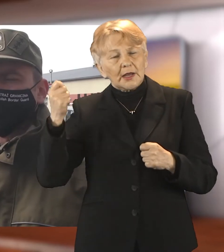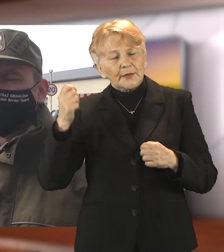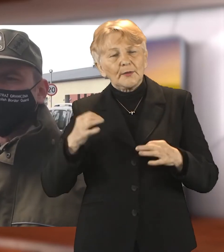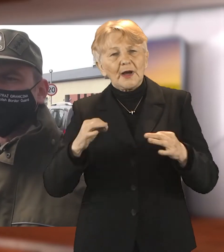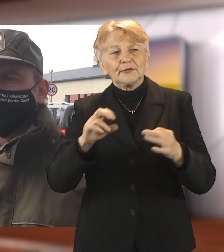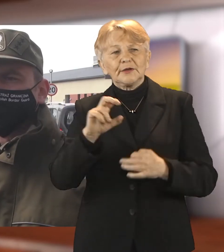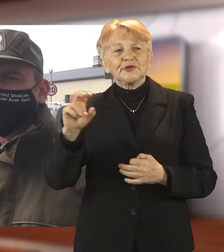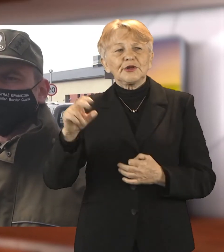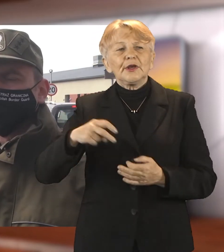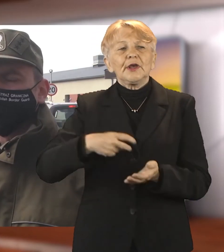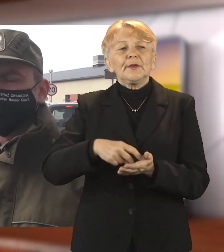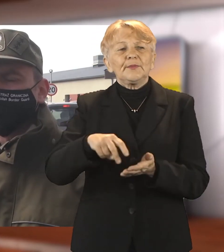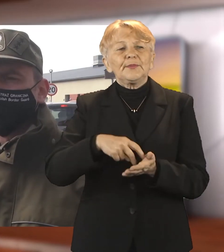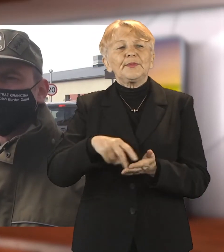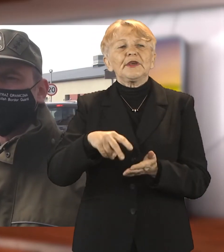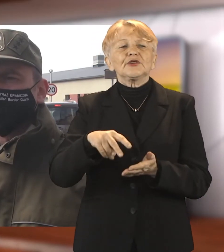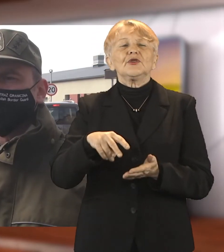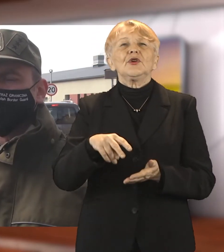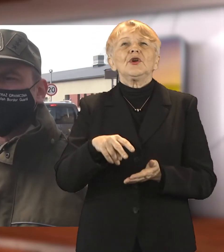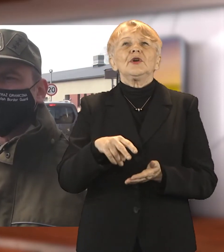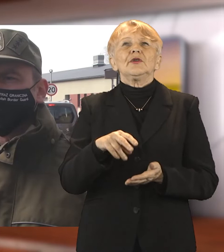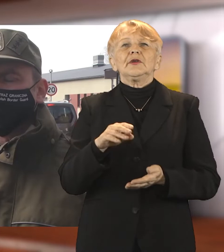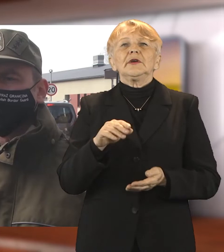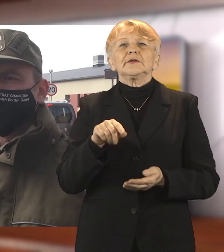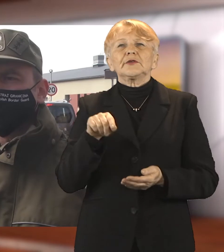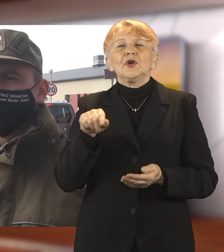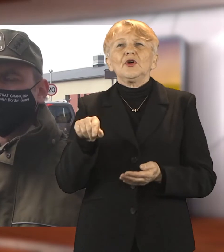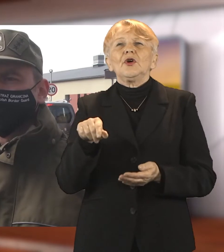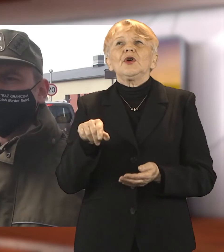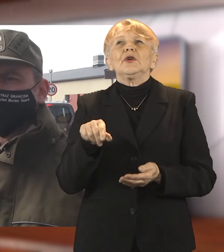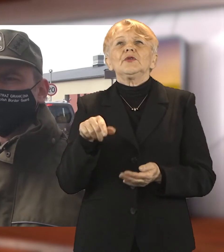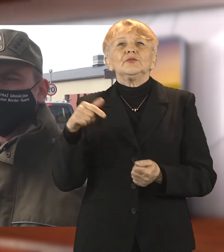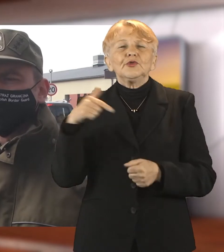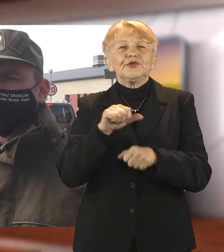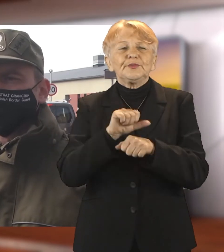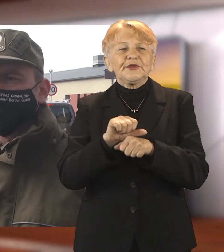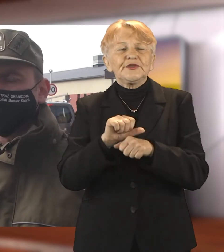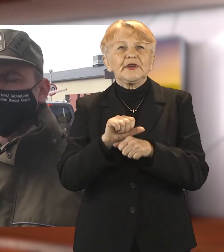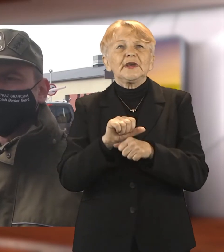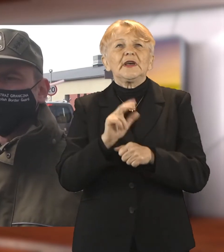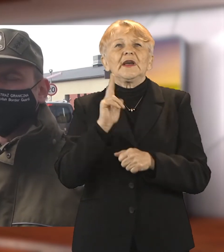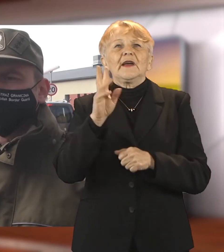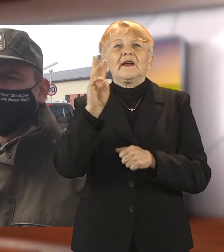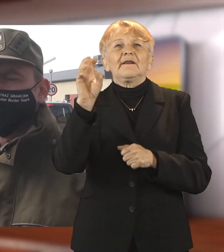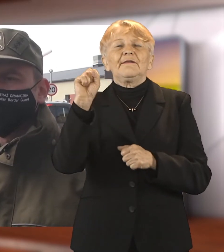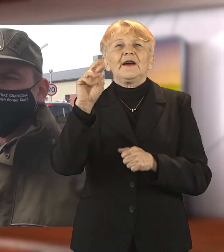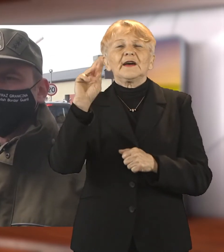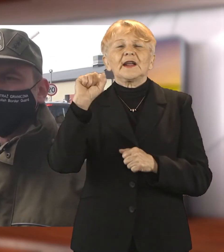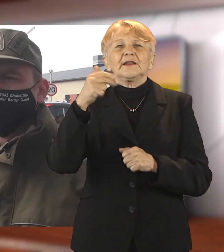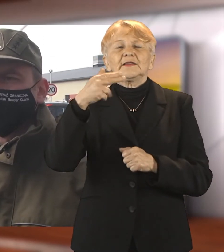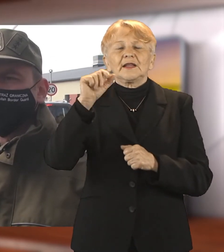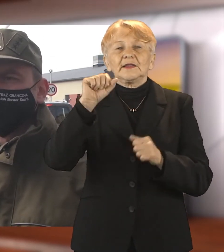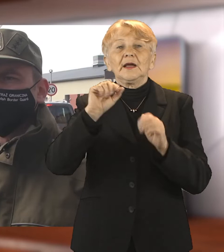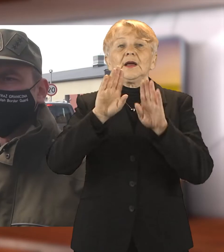pobytu lub zamieszkania zobowiązane są poddać się obowiązkowej kwarantannie. Jeżeli przekraczają granice w innym celu